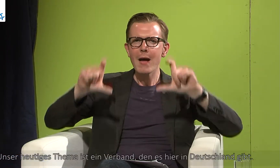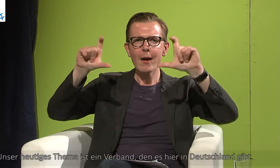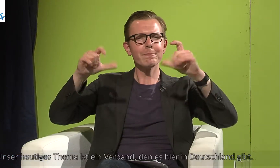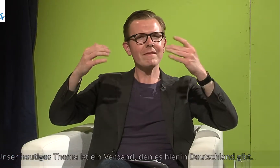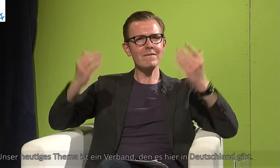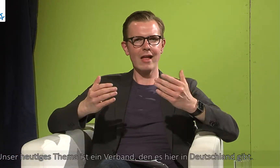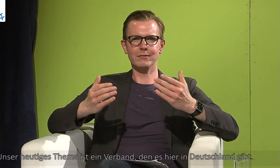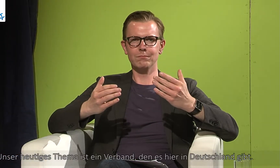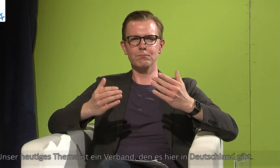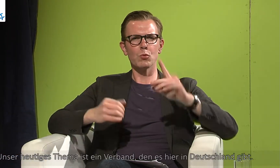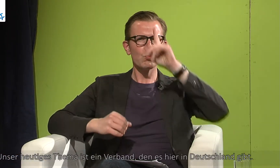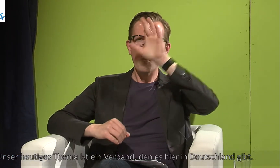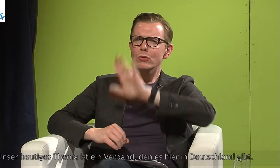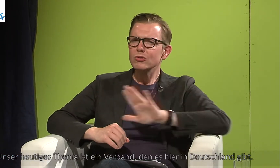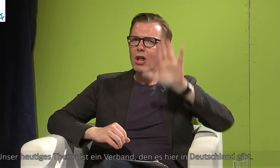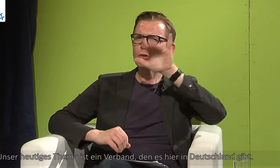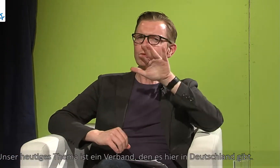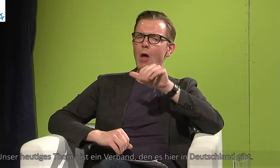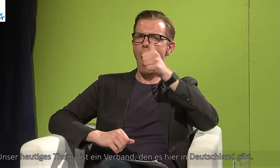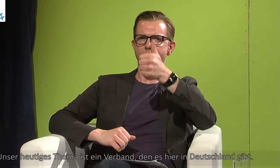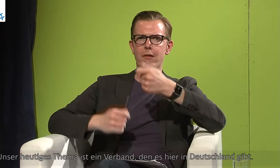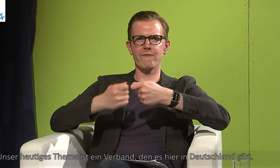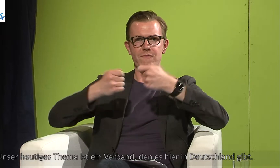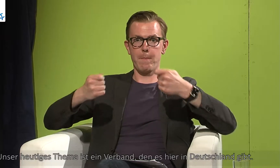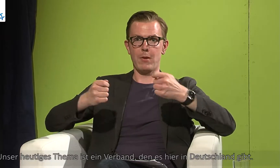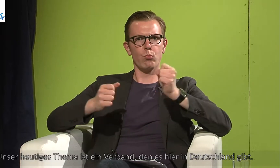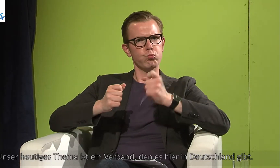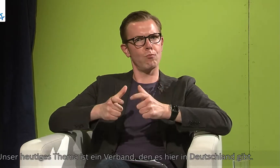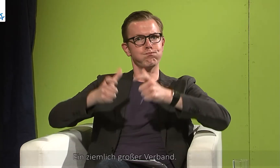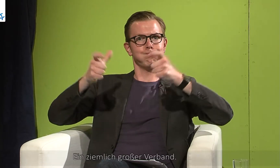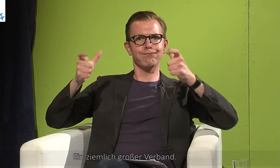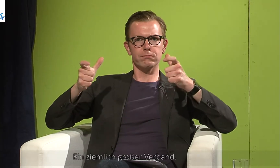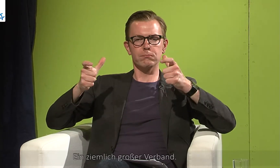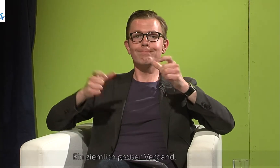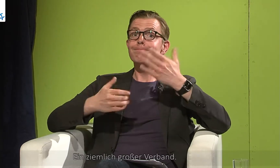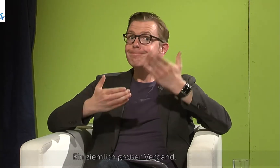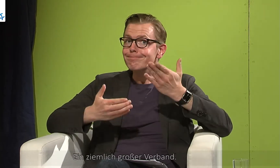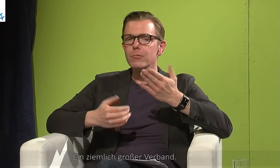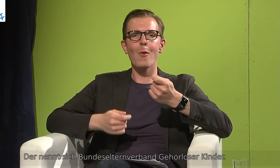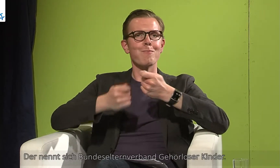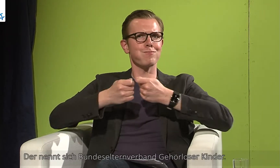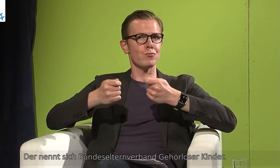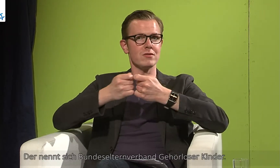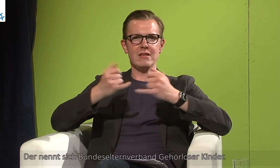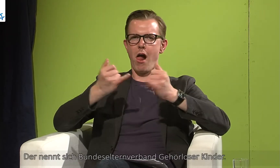Thema ist ein Verband, den es hier in Deutschland gibt, ein ziemlich großer Verband. Der nennt sich